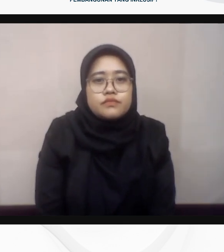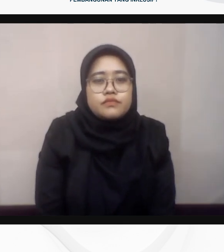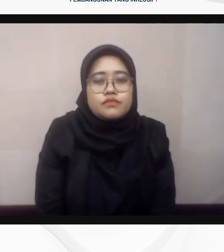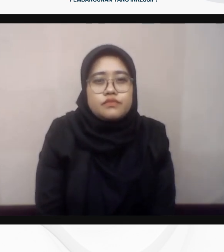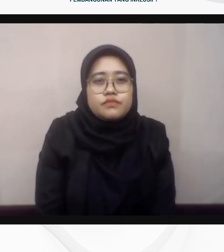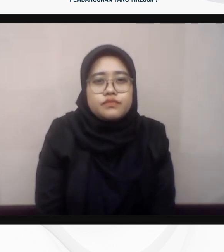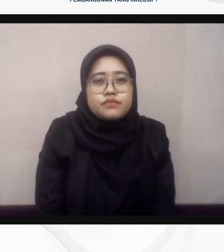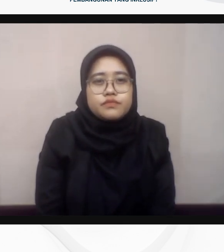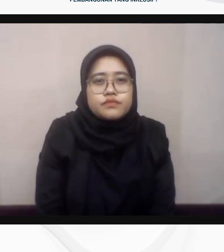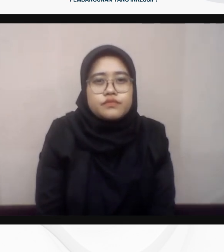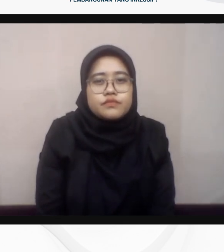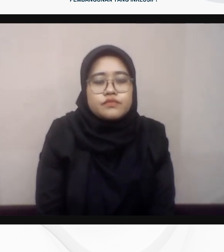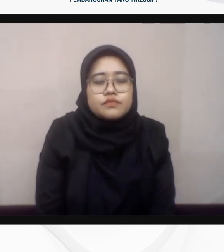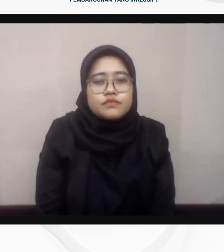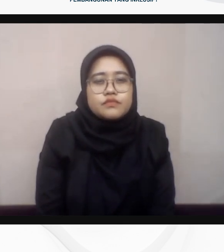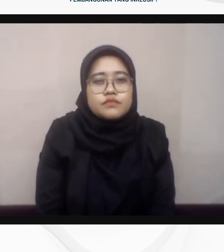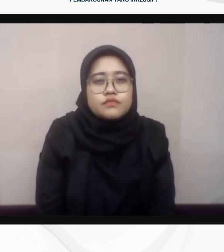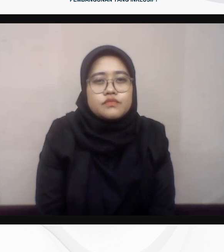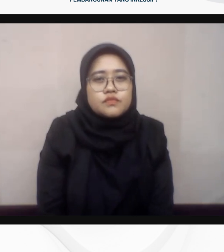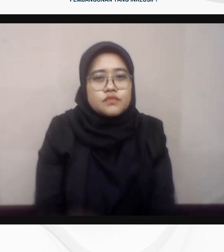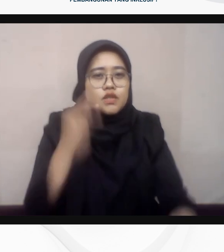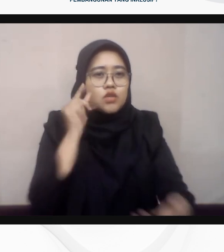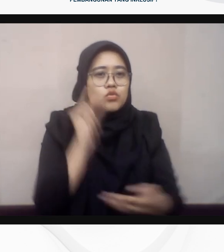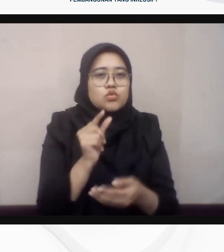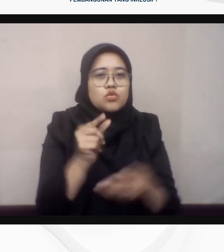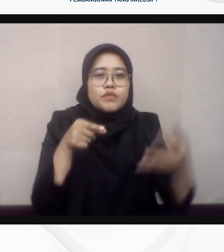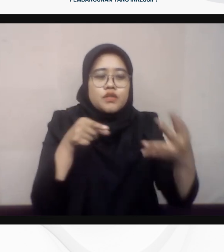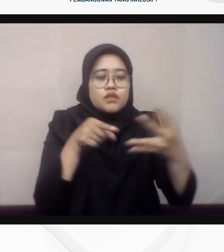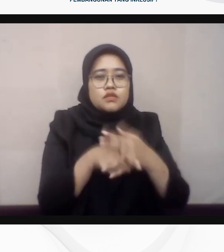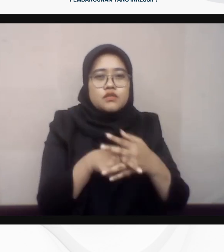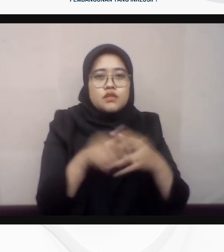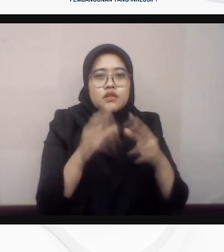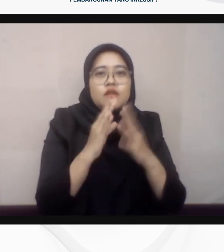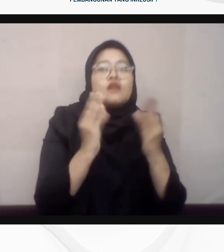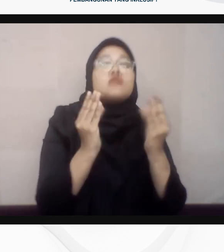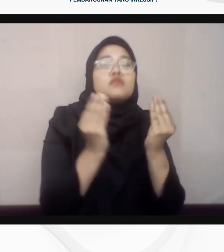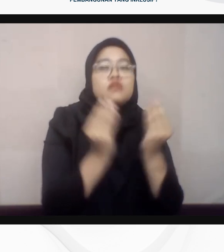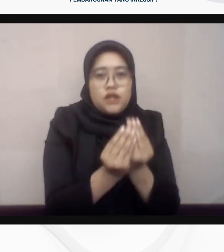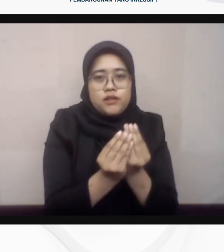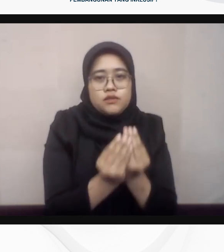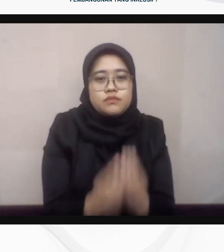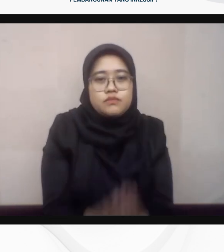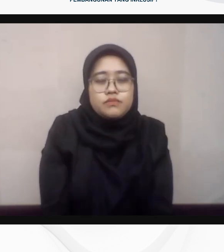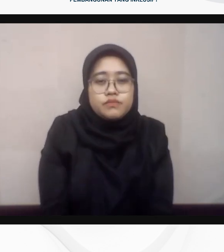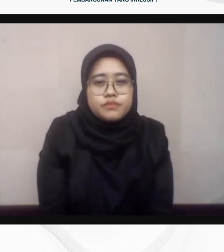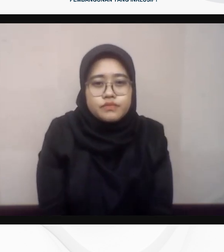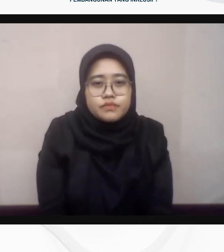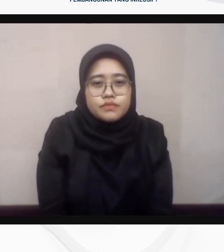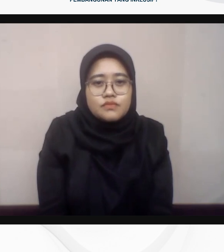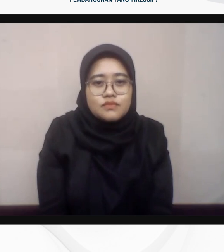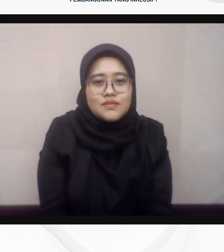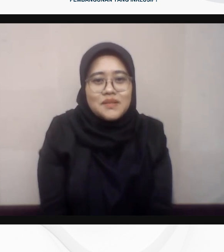Pernyataan bersama untuk pilkada inklusif dan pemimpin daerah berintegritas dan berpihak kepada